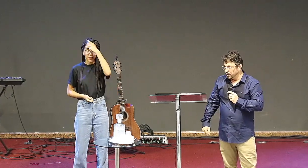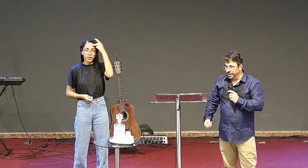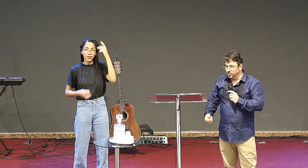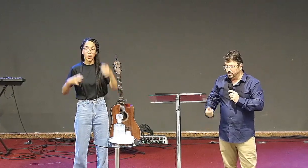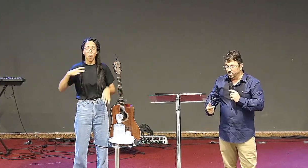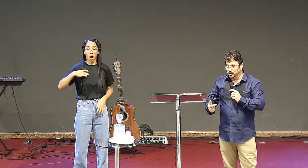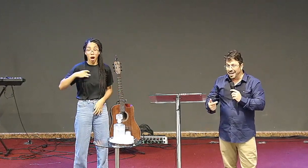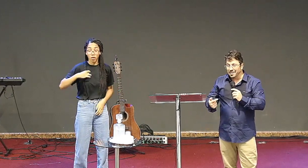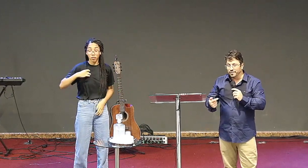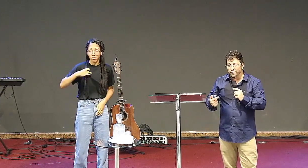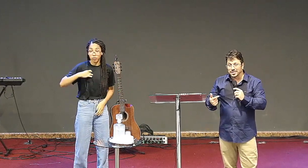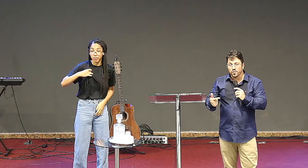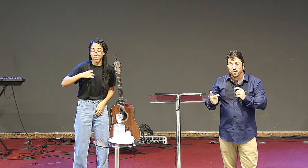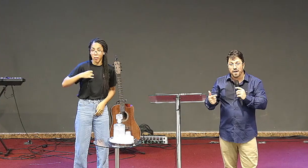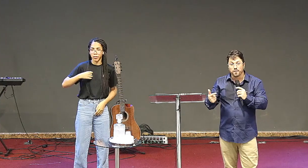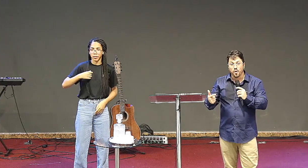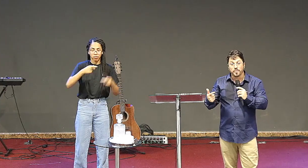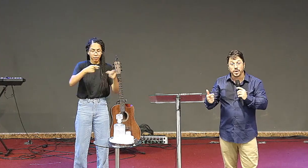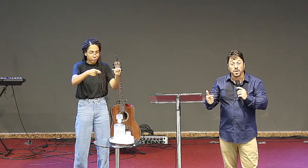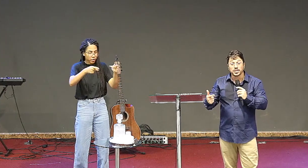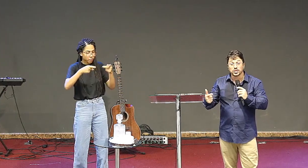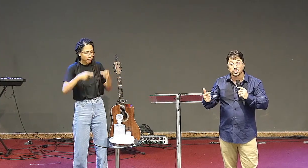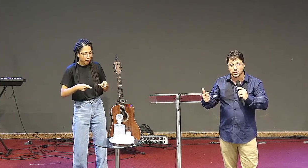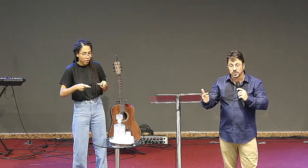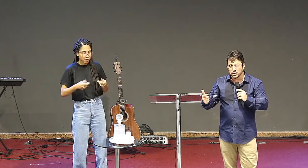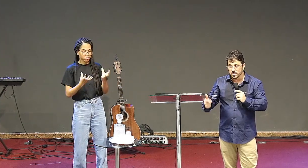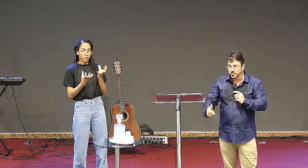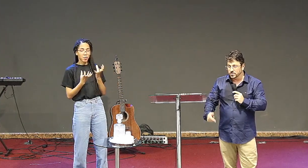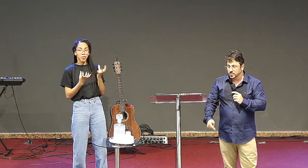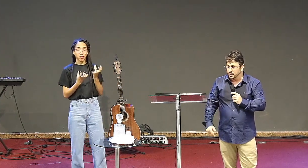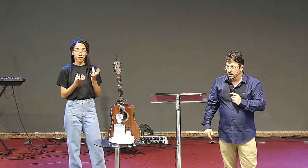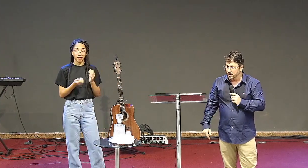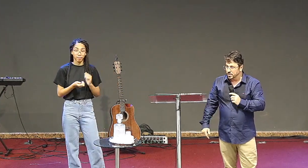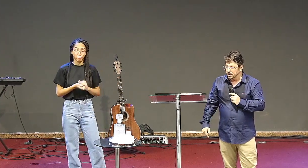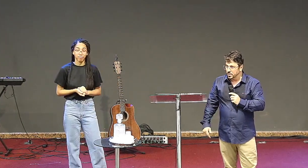o voluntário ele vai fazer um favor para uma instituição